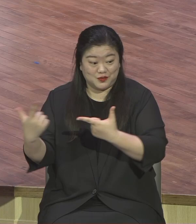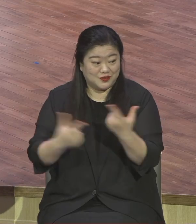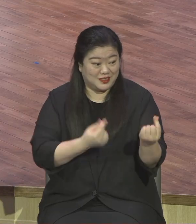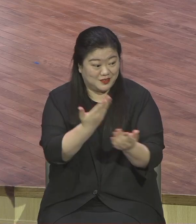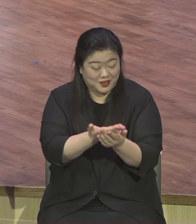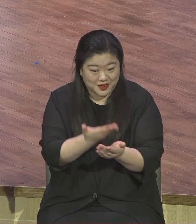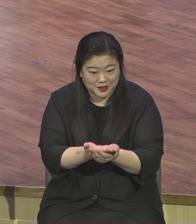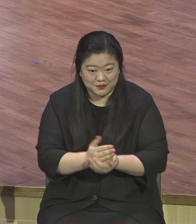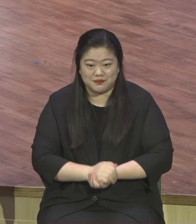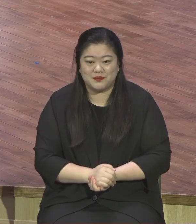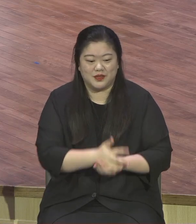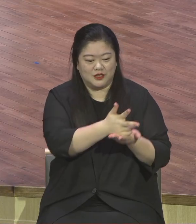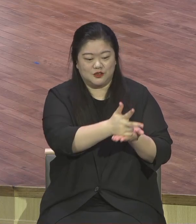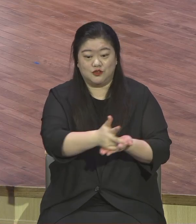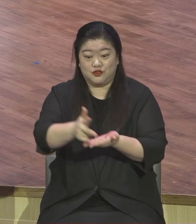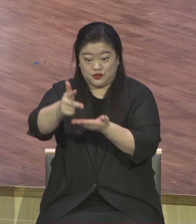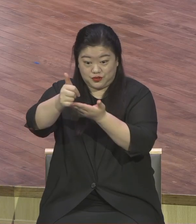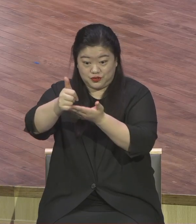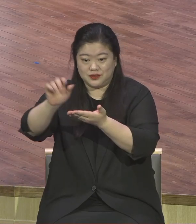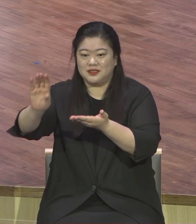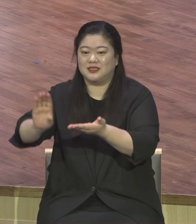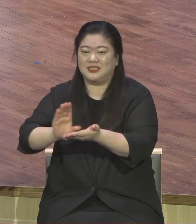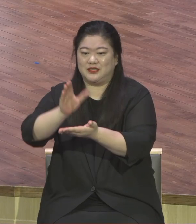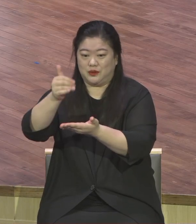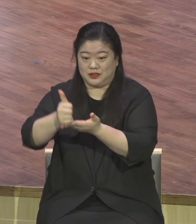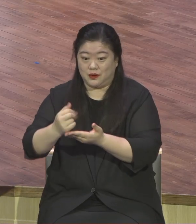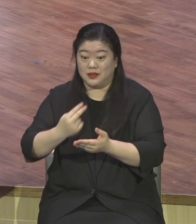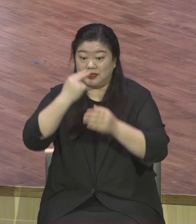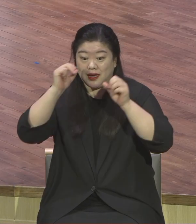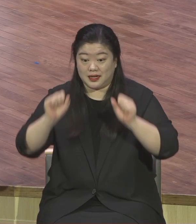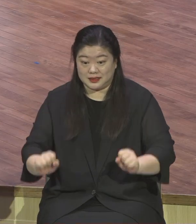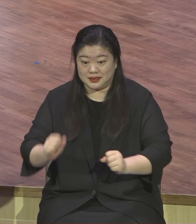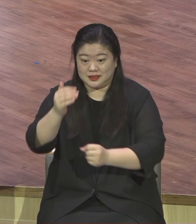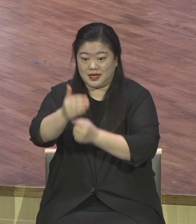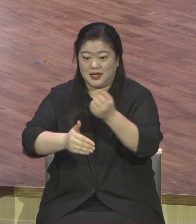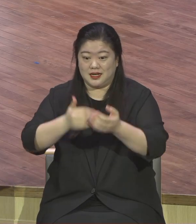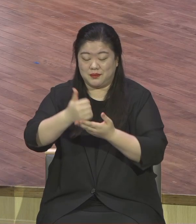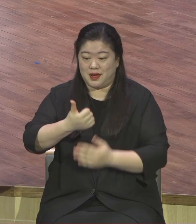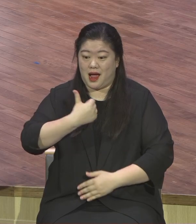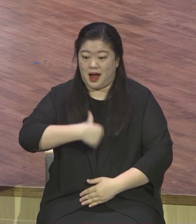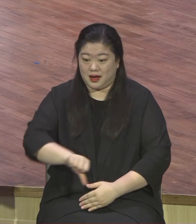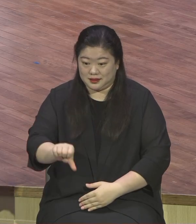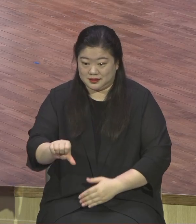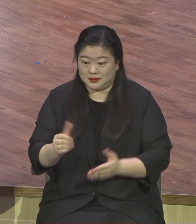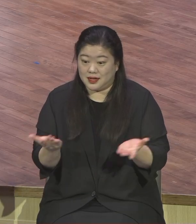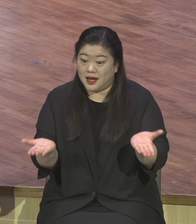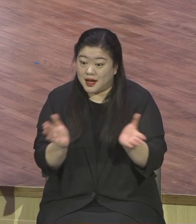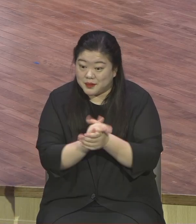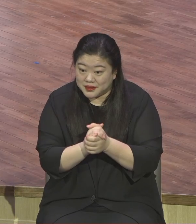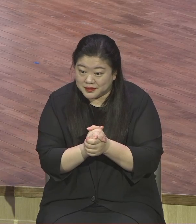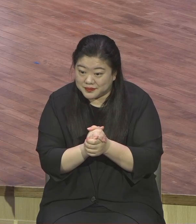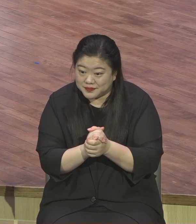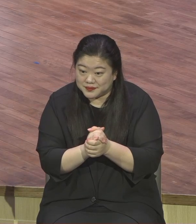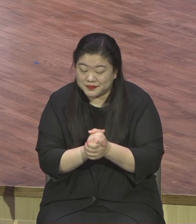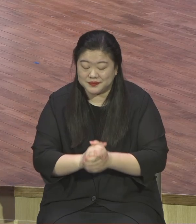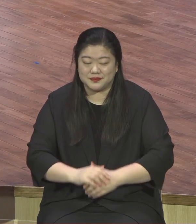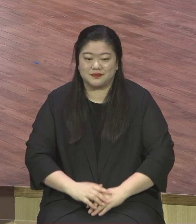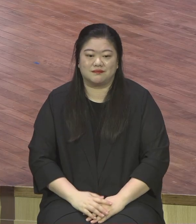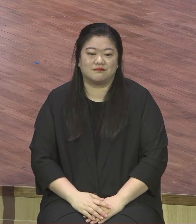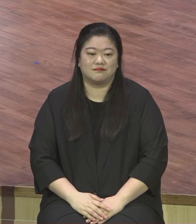주는 그리스도시여 살아계신 하나님의 아들이십니다. 아멘 우리 온라인으로